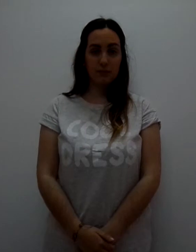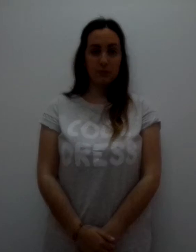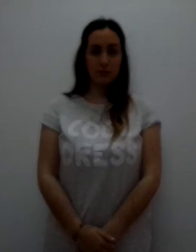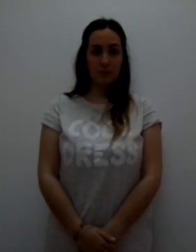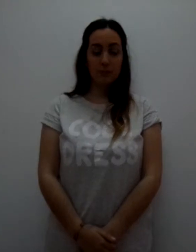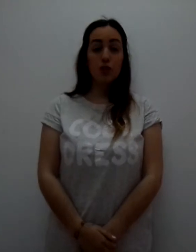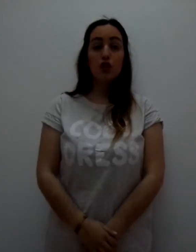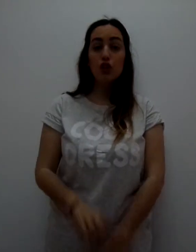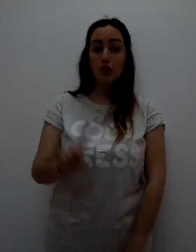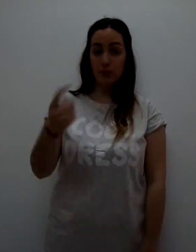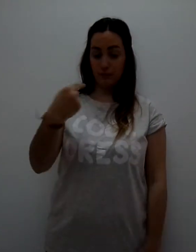Yo.